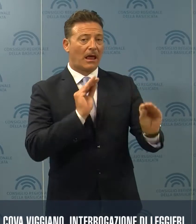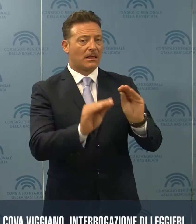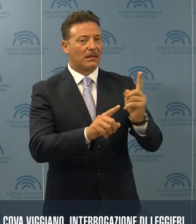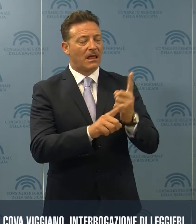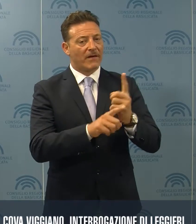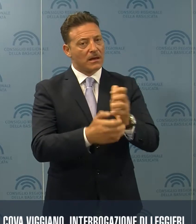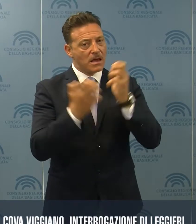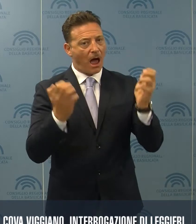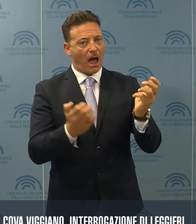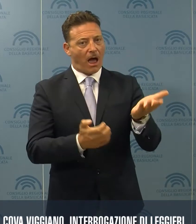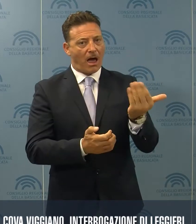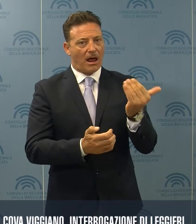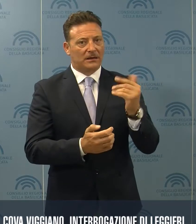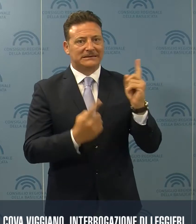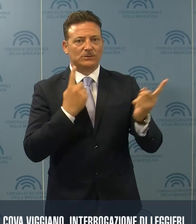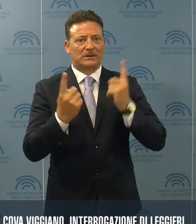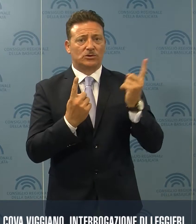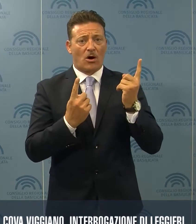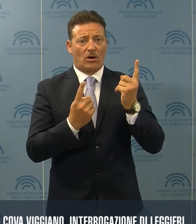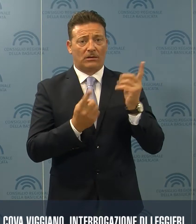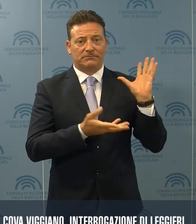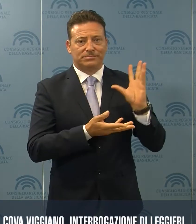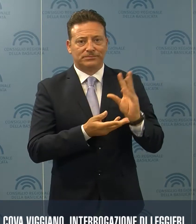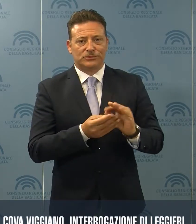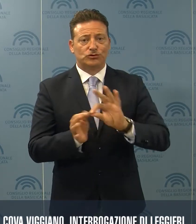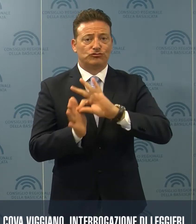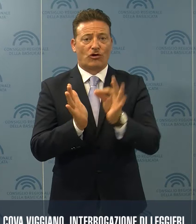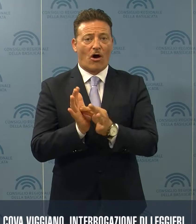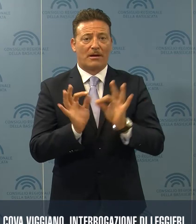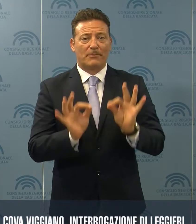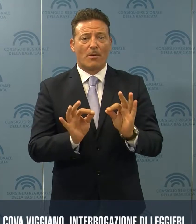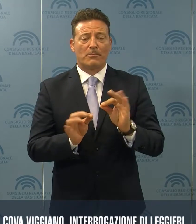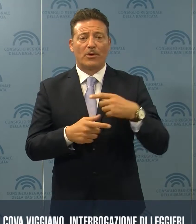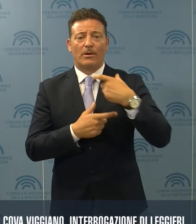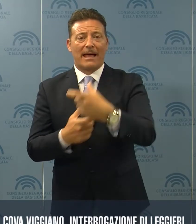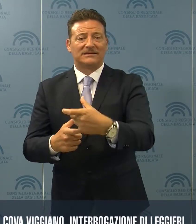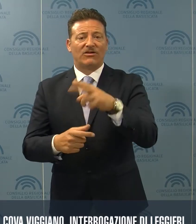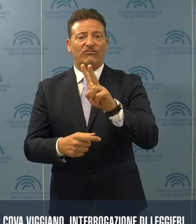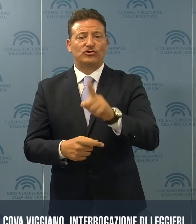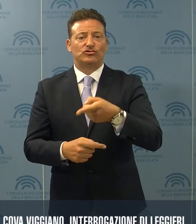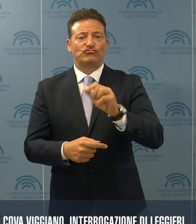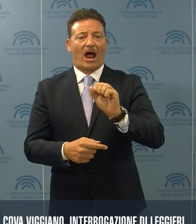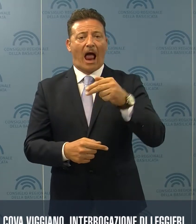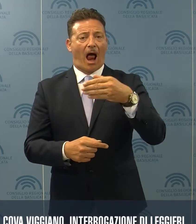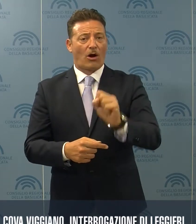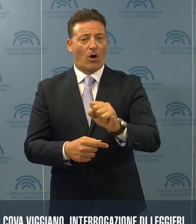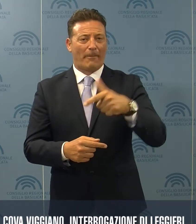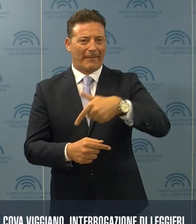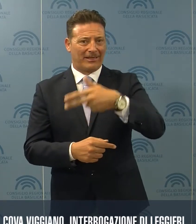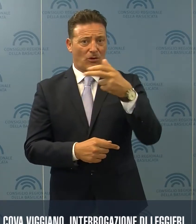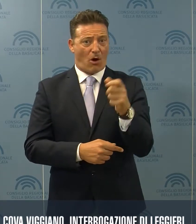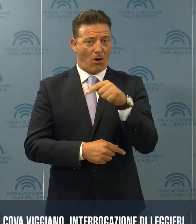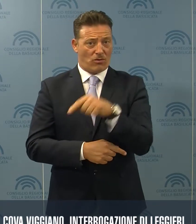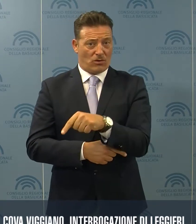estrema chiarezza su quello che sta accadendo in questi giorni al Cova di Vigiano. Nell'annunciare un